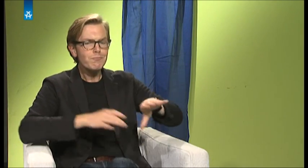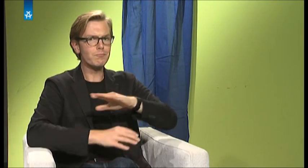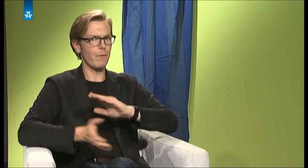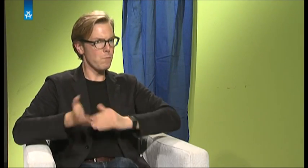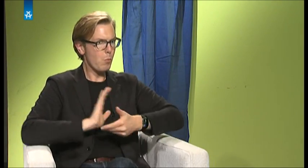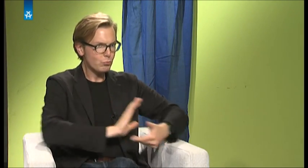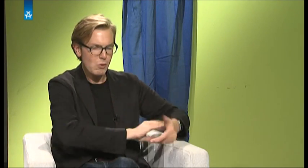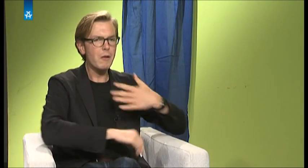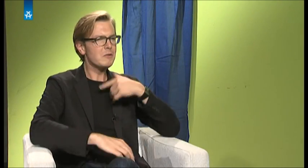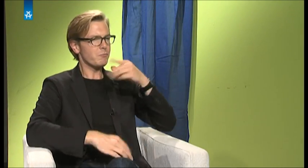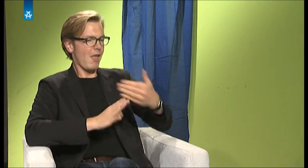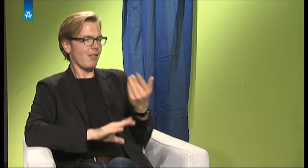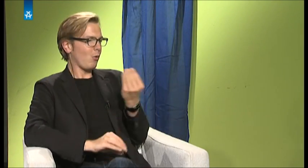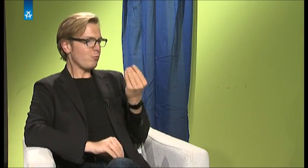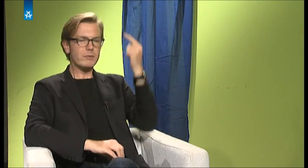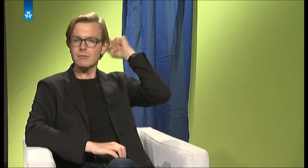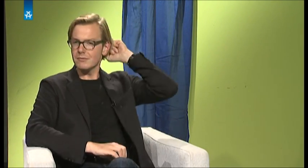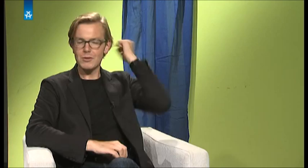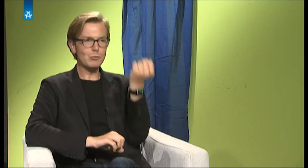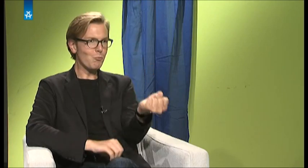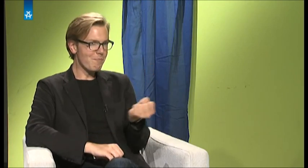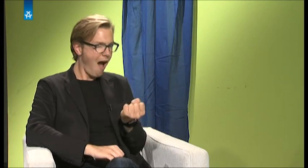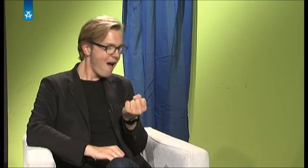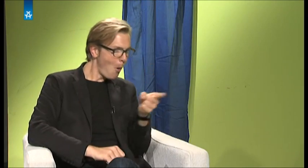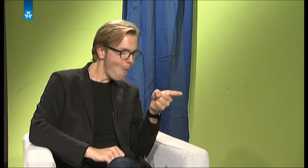manchmal haben. Vielleicht auch so ein leichtes Schubladendenken. So, ist der jetzt taub? Ist der hörend?